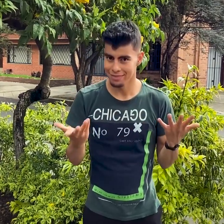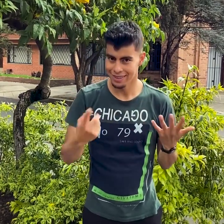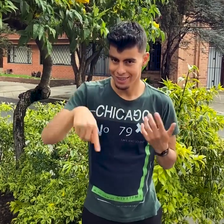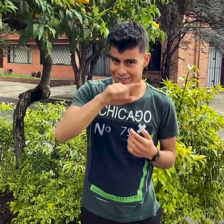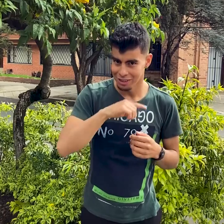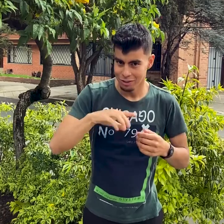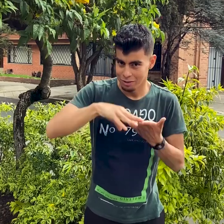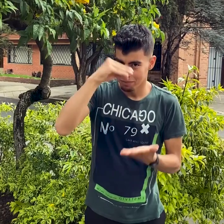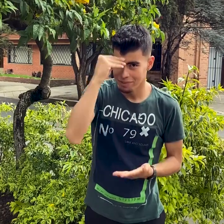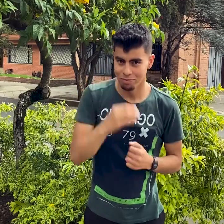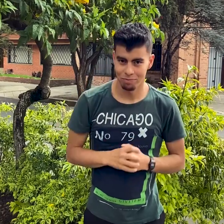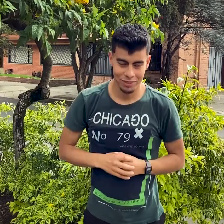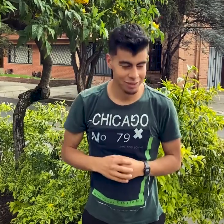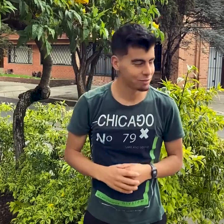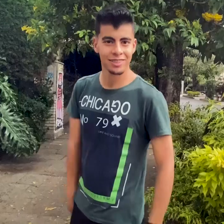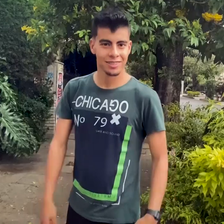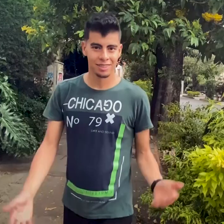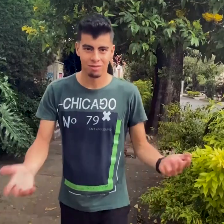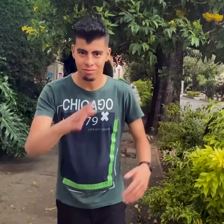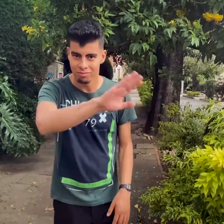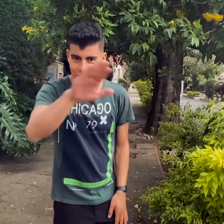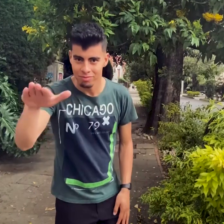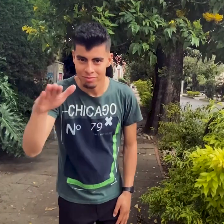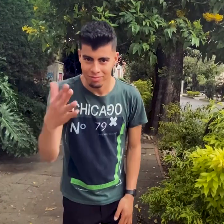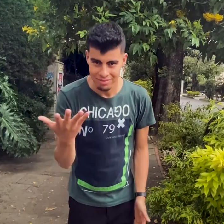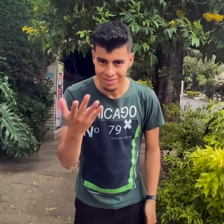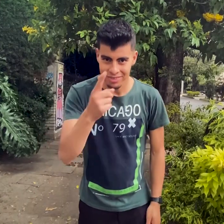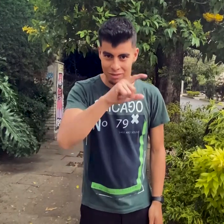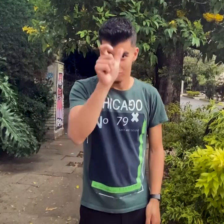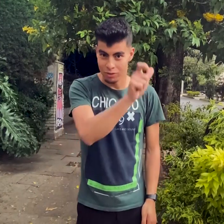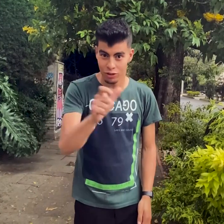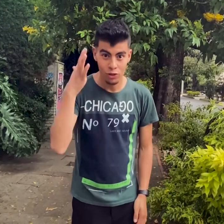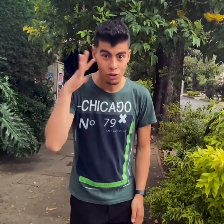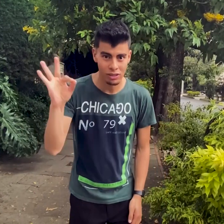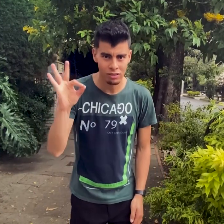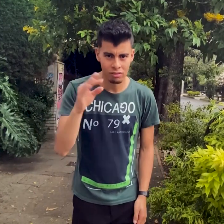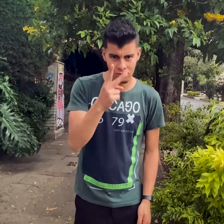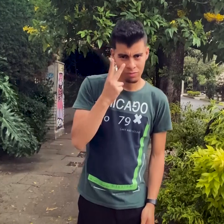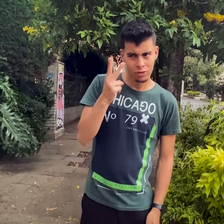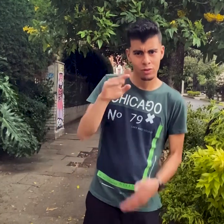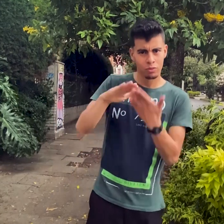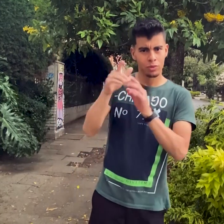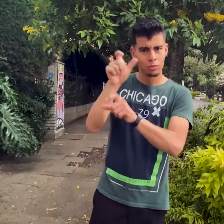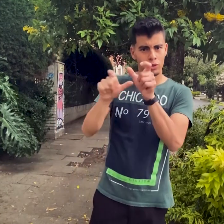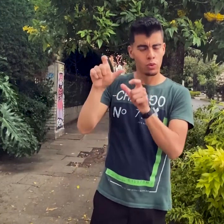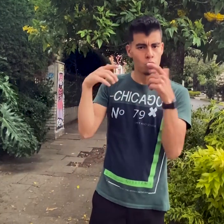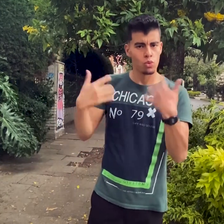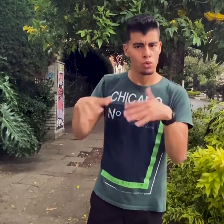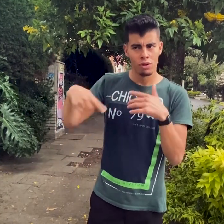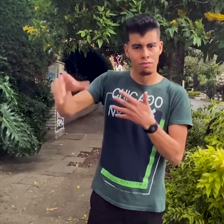Esto es un aprendizaje más. ¿Has visto a las personas sordas comunicarse e interactuar en lengua de señas colombiana? La lengua de señas es